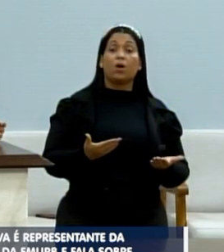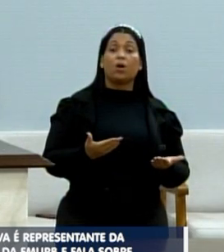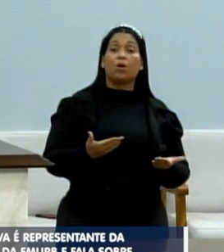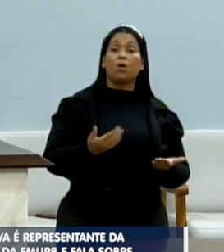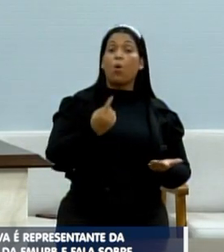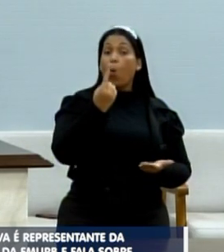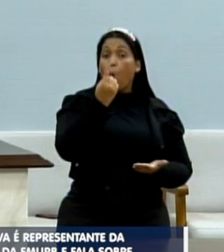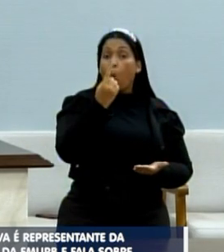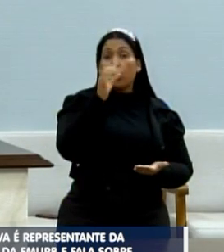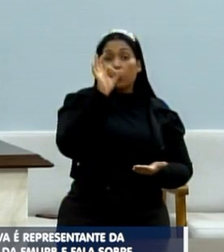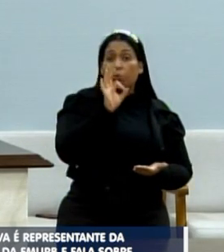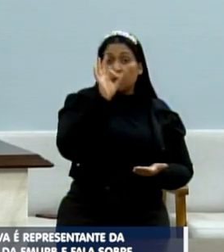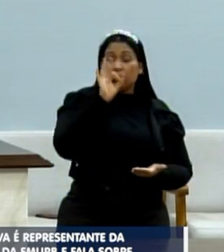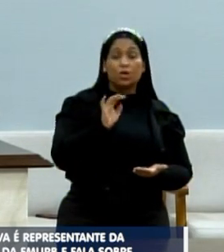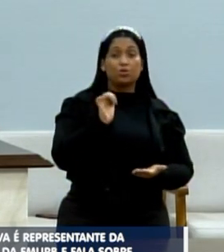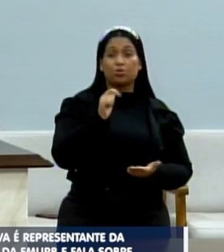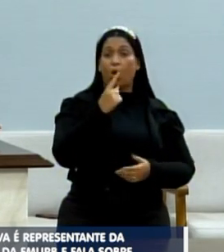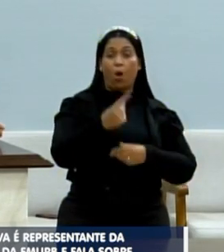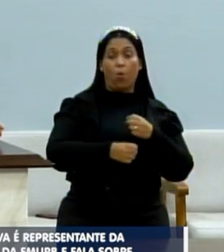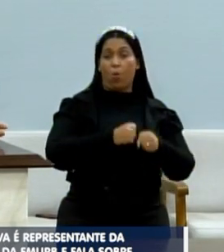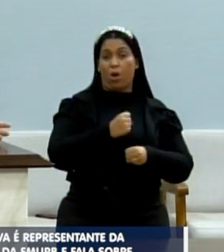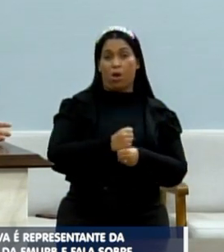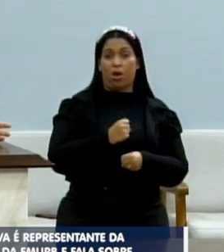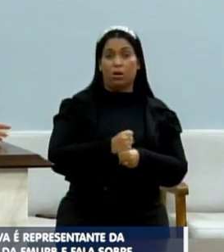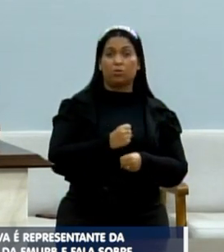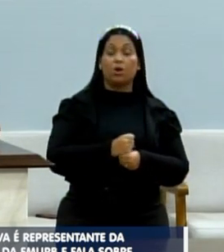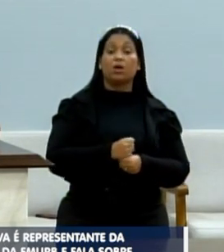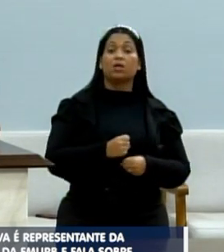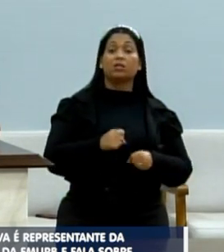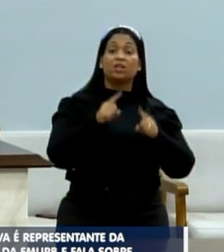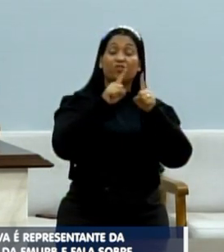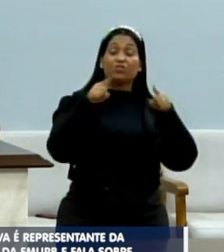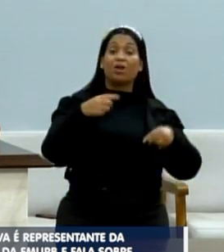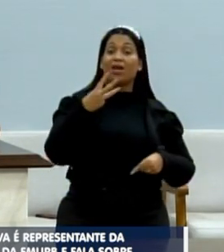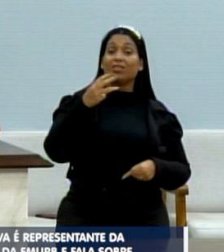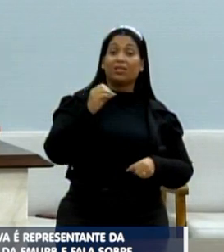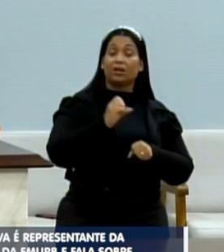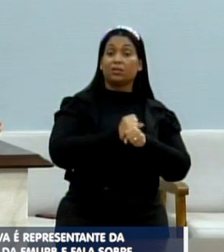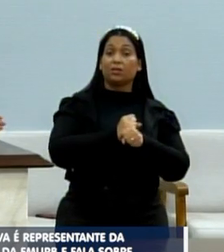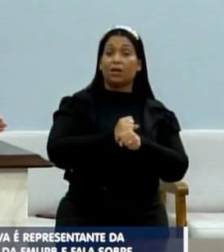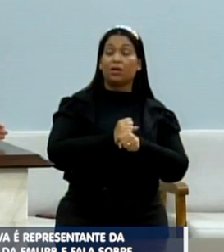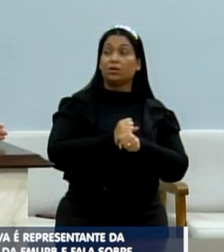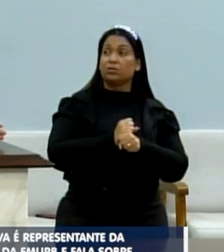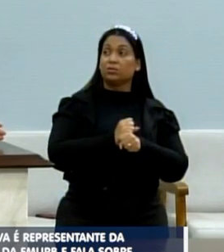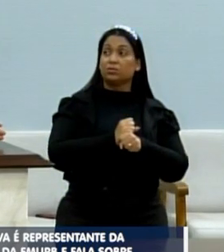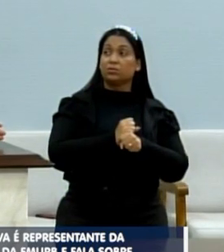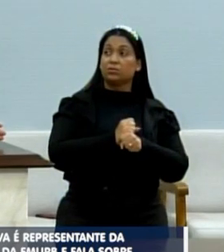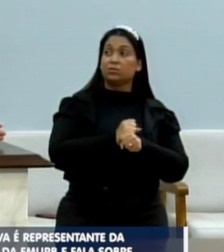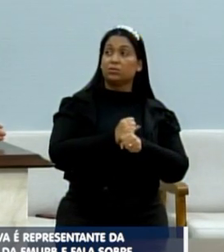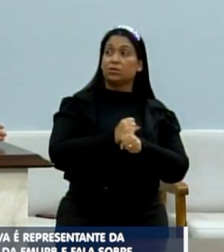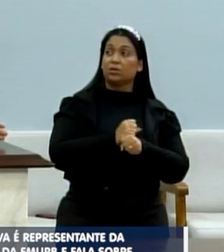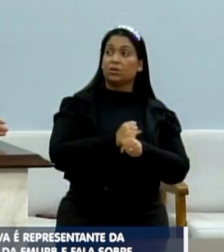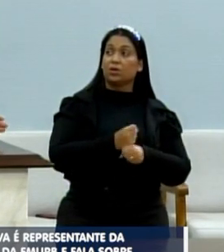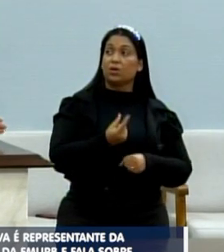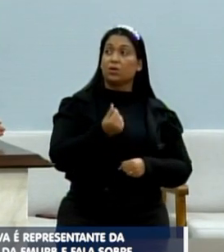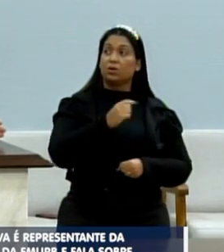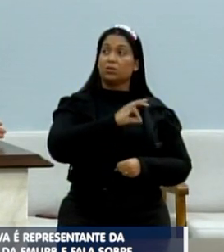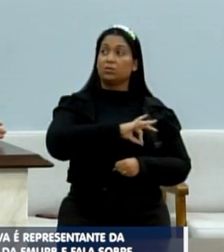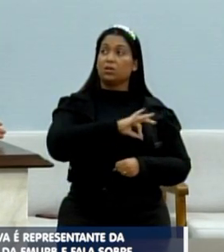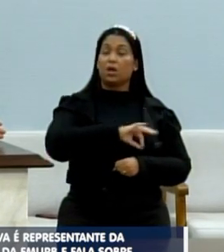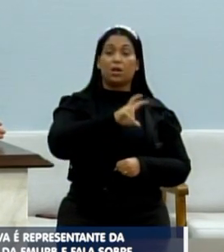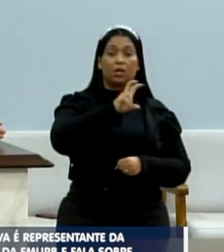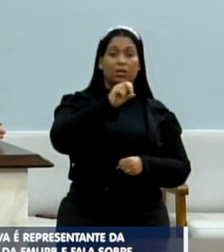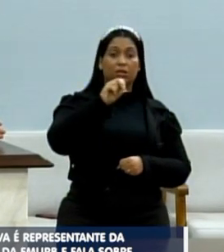de 1% ao ano, tem funcionário de 30 anos, que no caso que o ano-ênio, ele chega em torno de R$